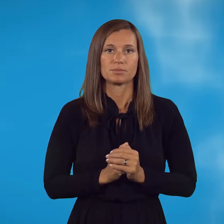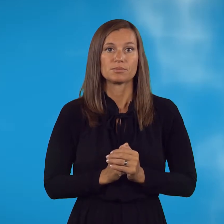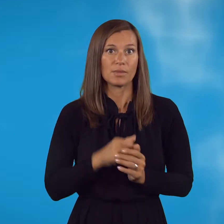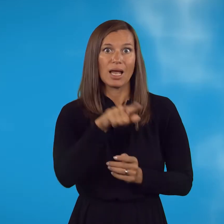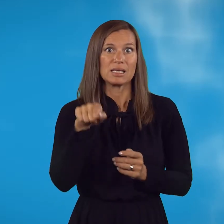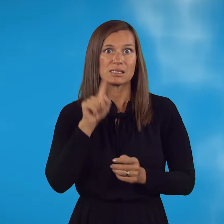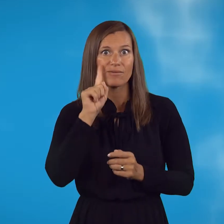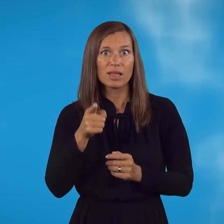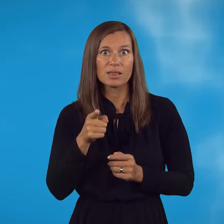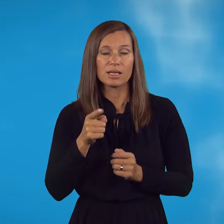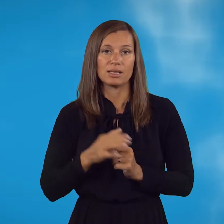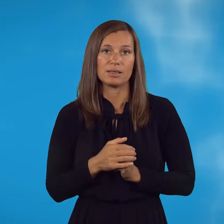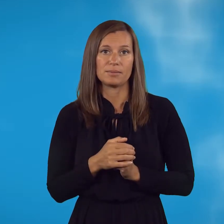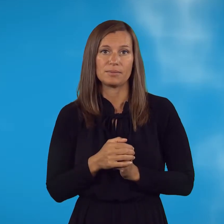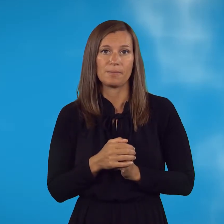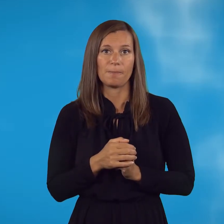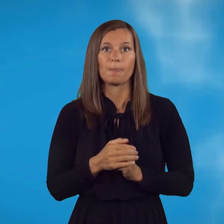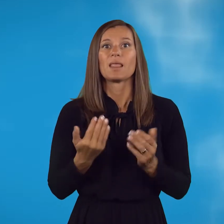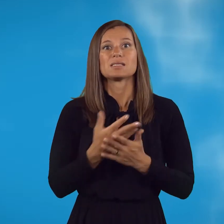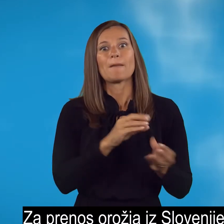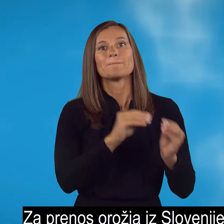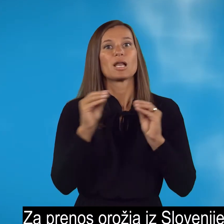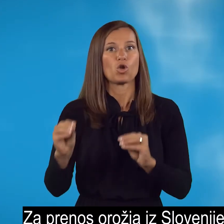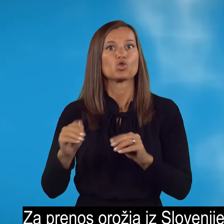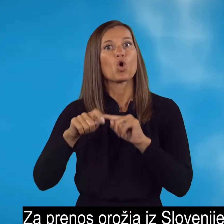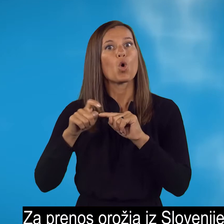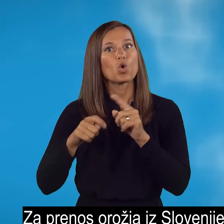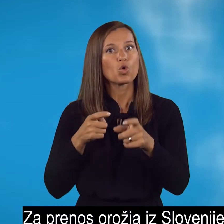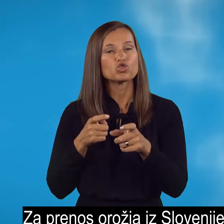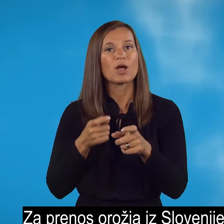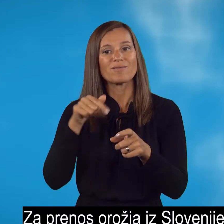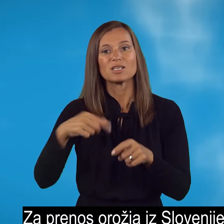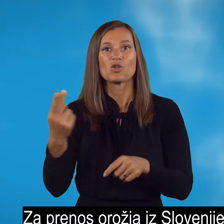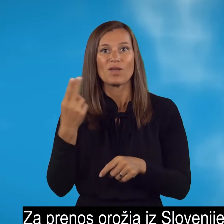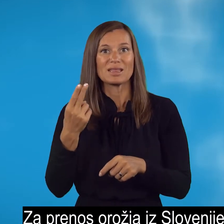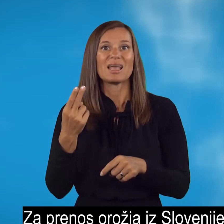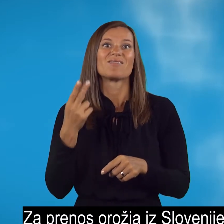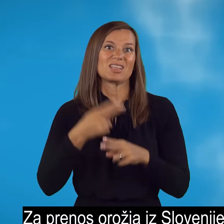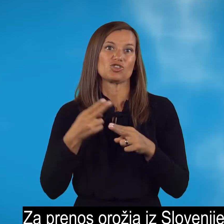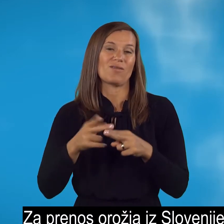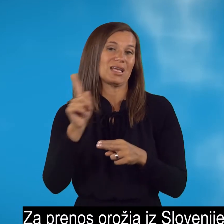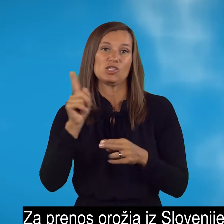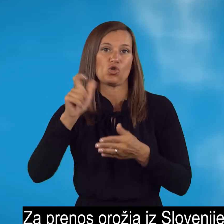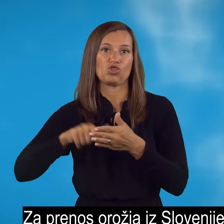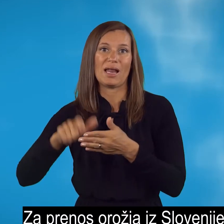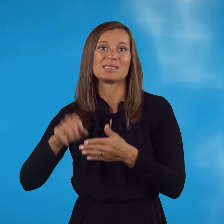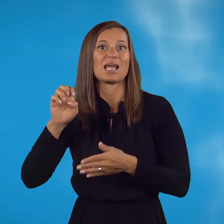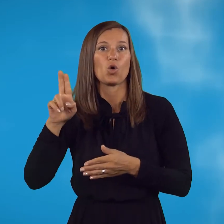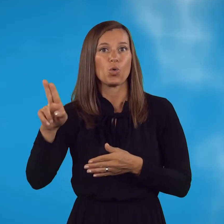Ali ste vedeli? Za prenos orožja iz Slovenije v države, ki niso članice Evropske unije,